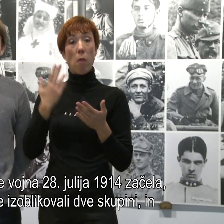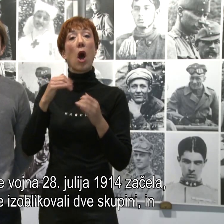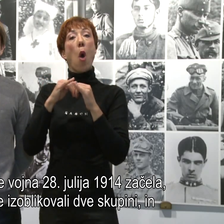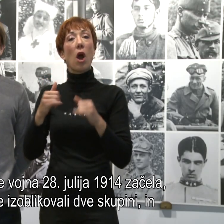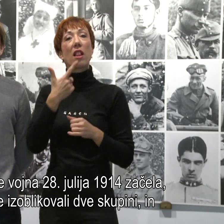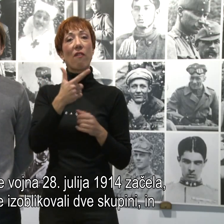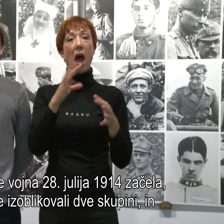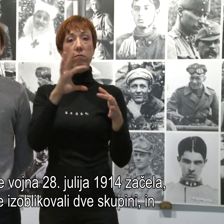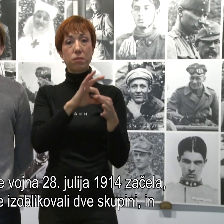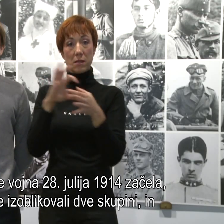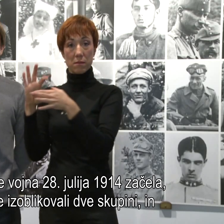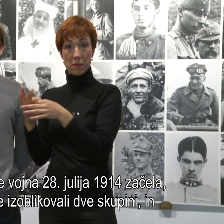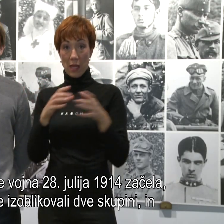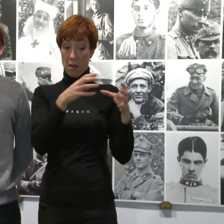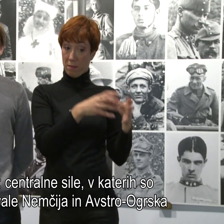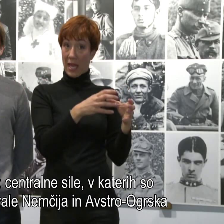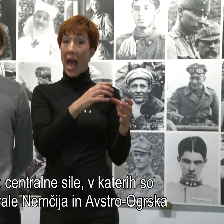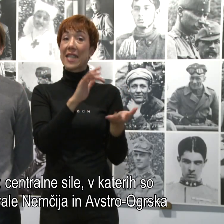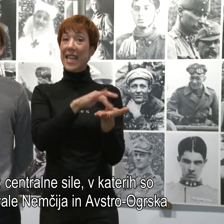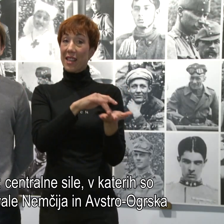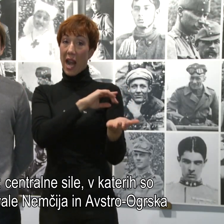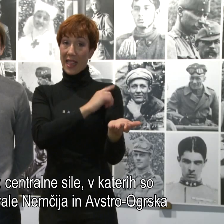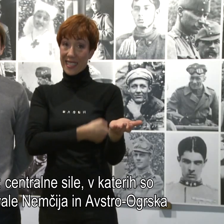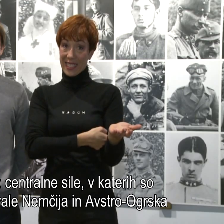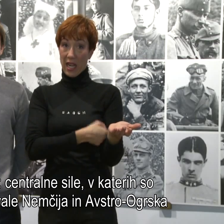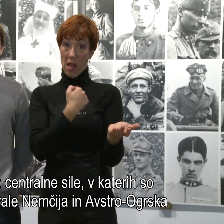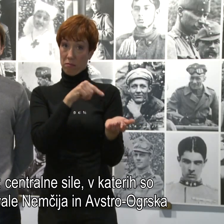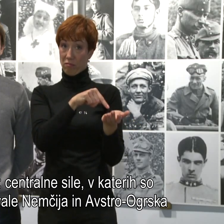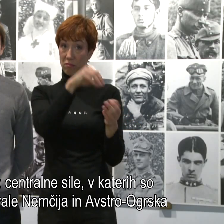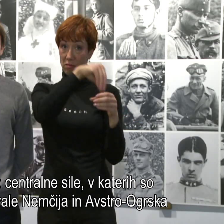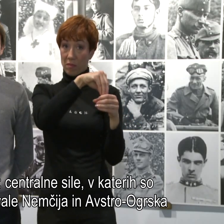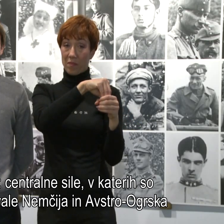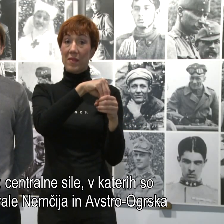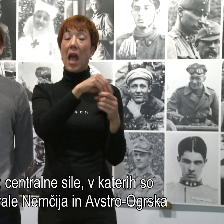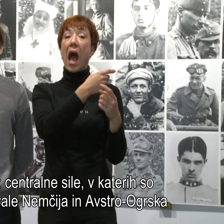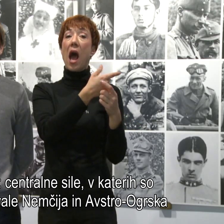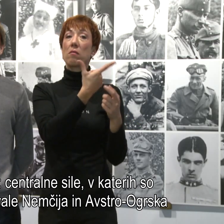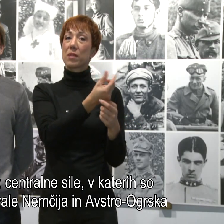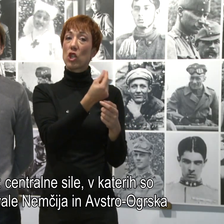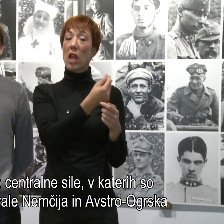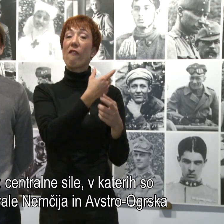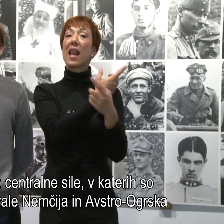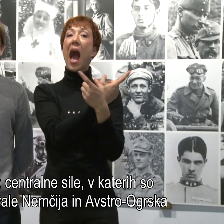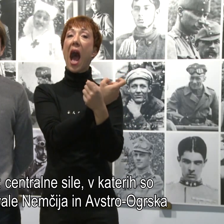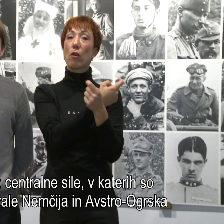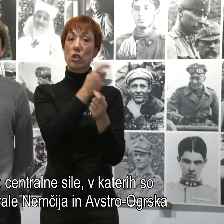in sicer centralne sile, na kateri strani sta sodelovali Nemčja in Avstro-Ogrska,